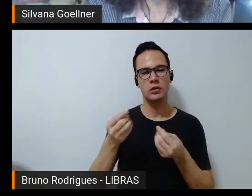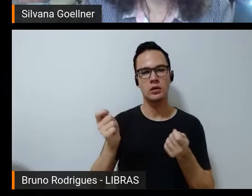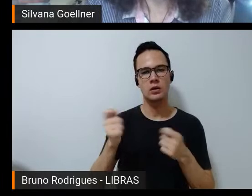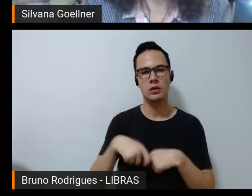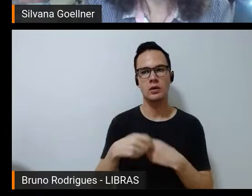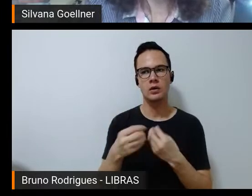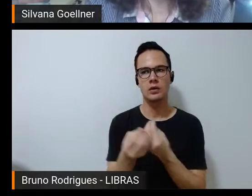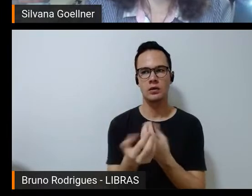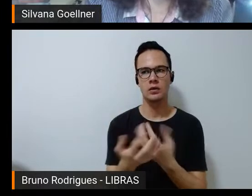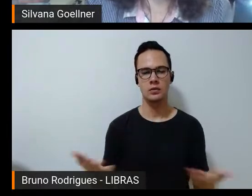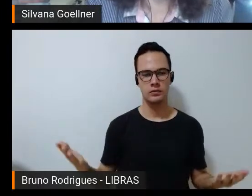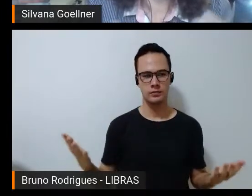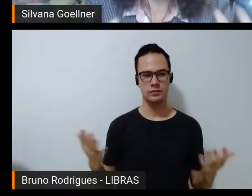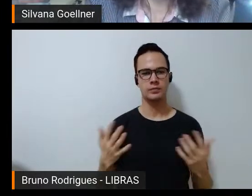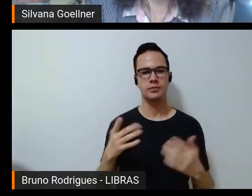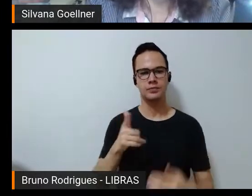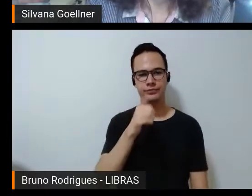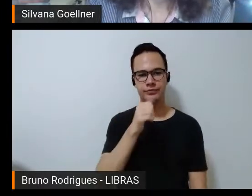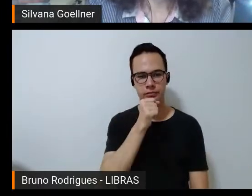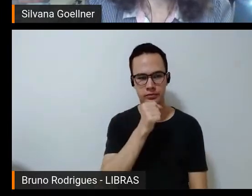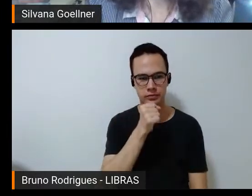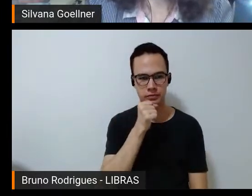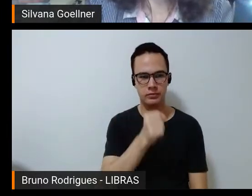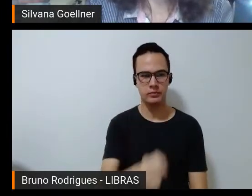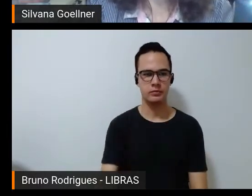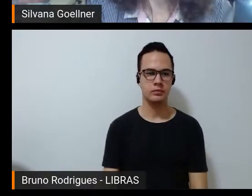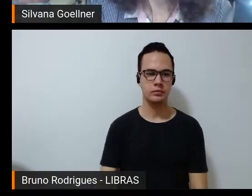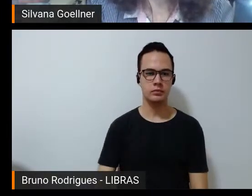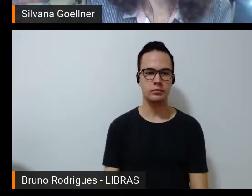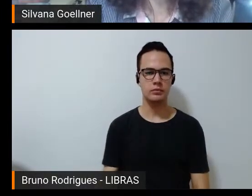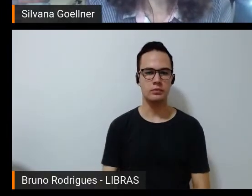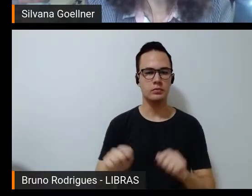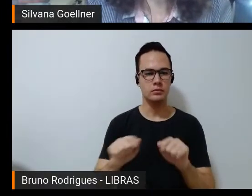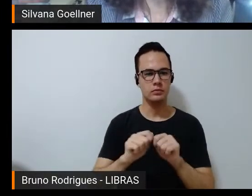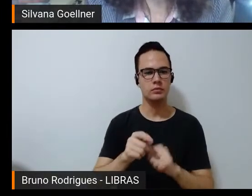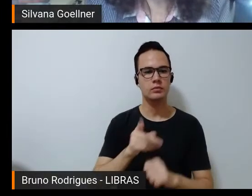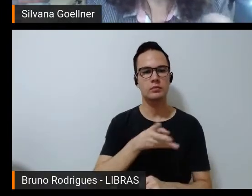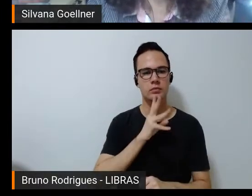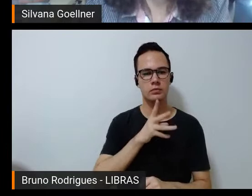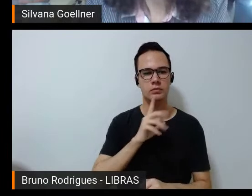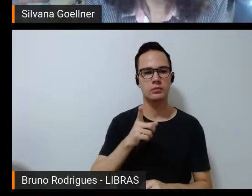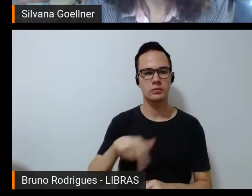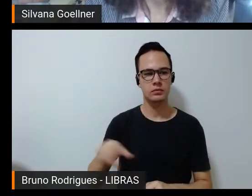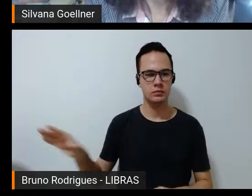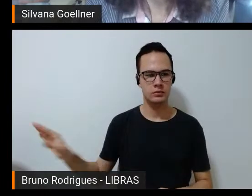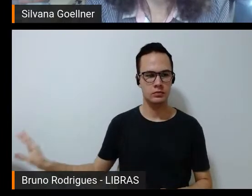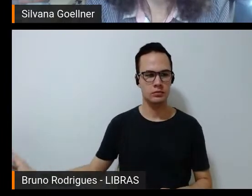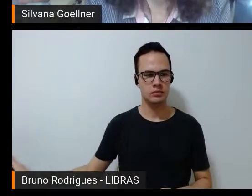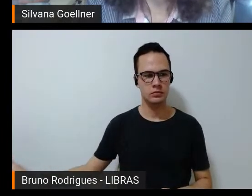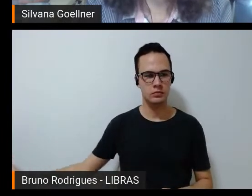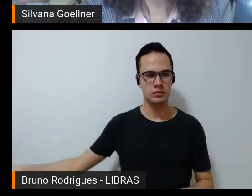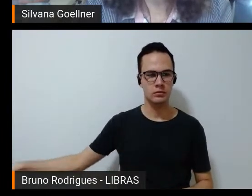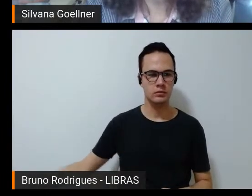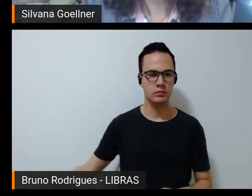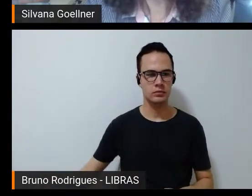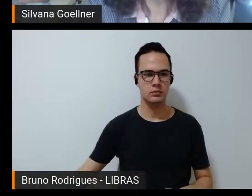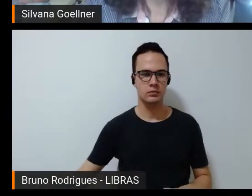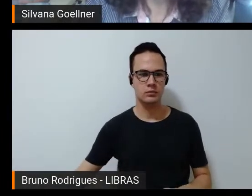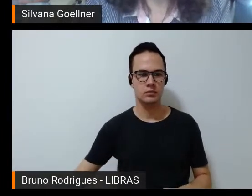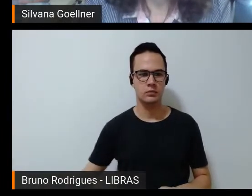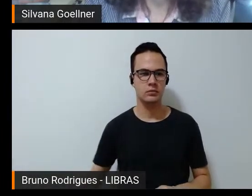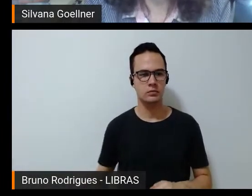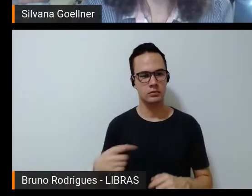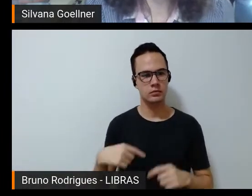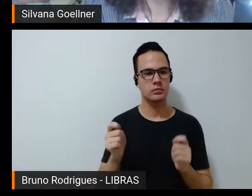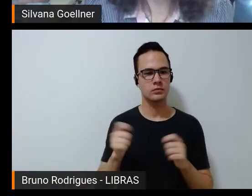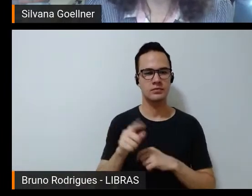a partir dessas entrevistas dessas produção de conhecimento como que a gente está devolvendo isso para as pessoas ou como que isso se